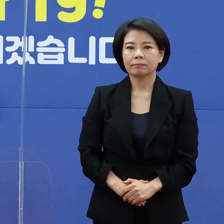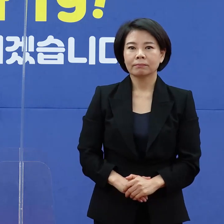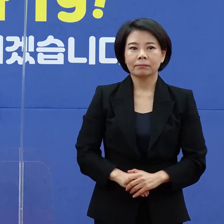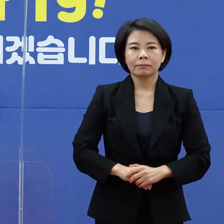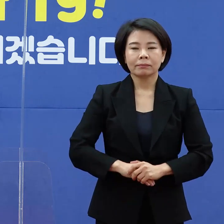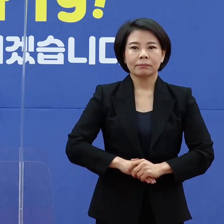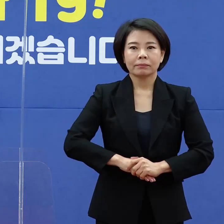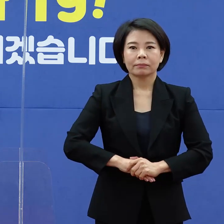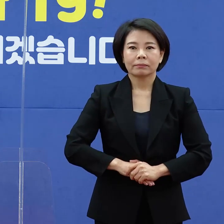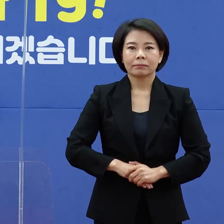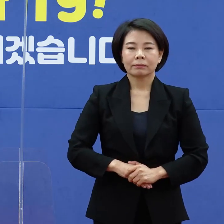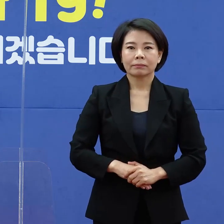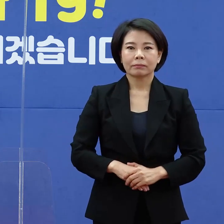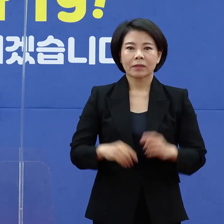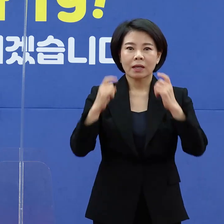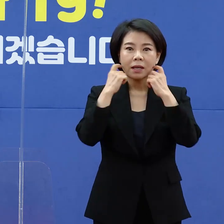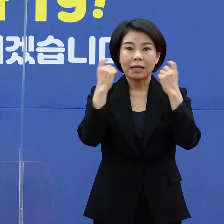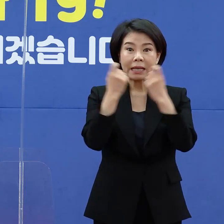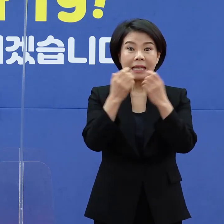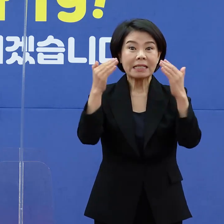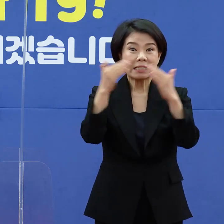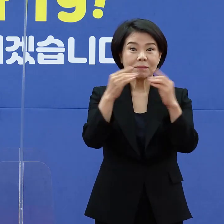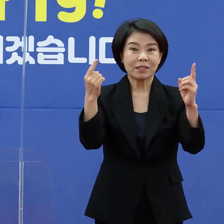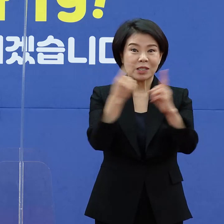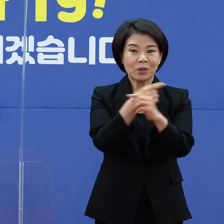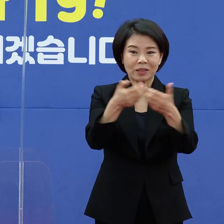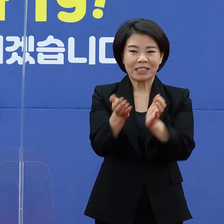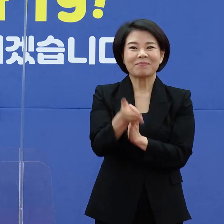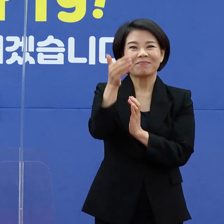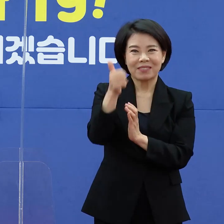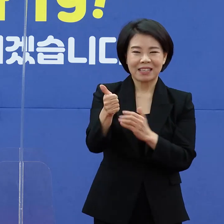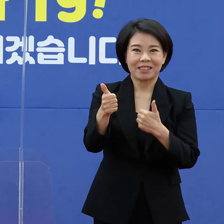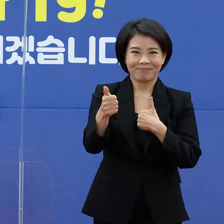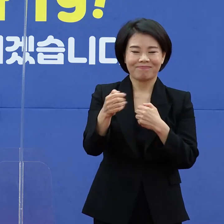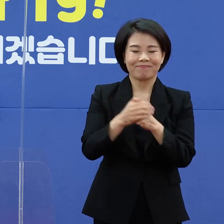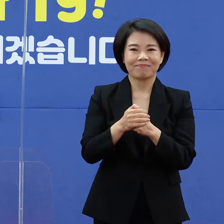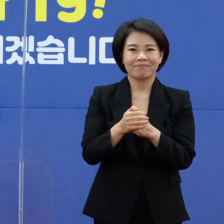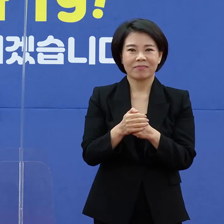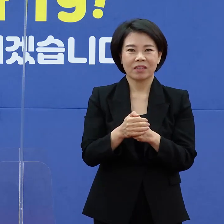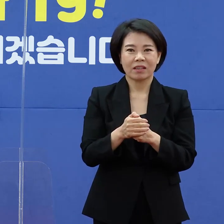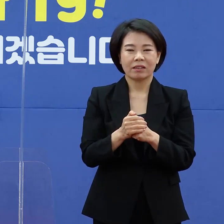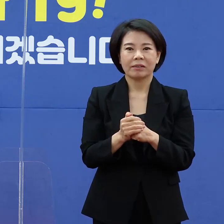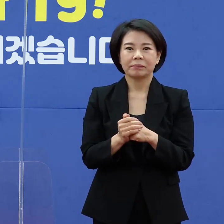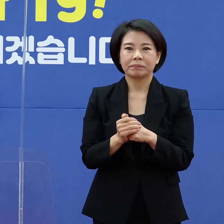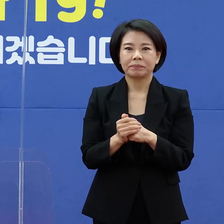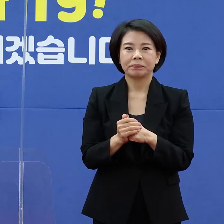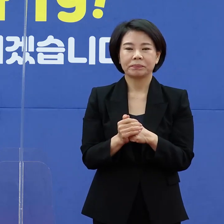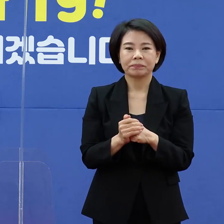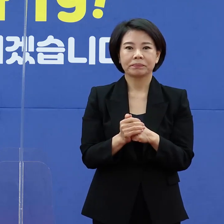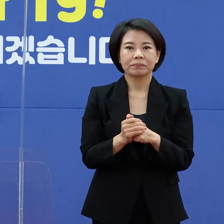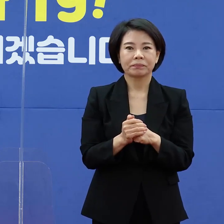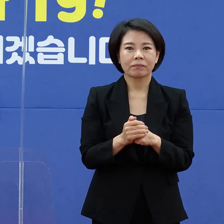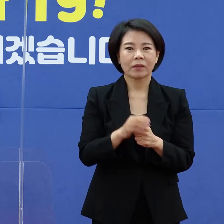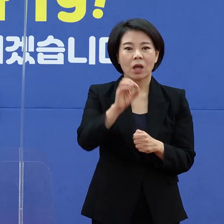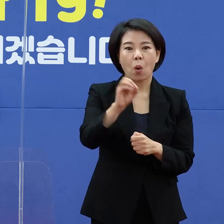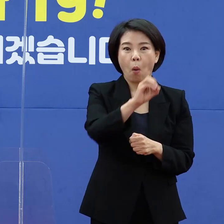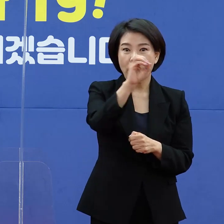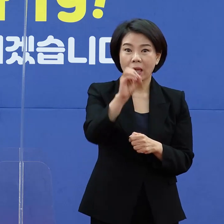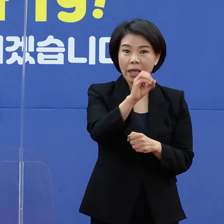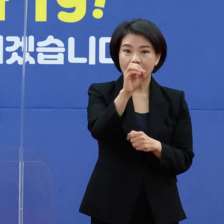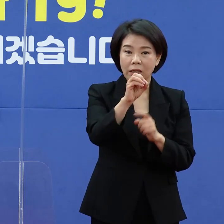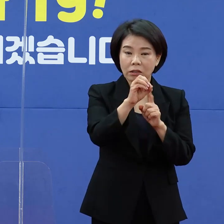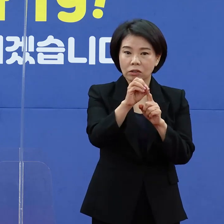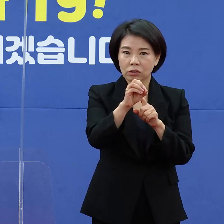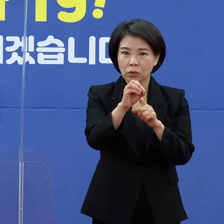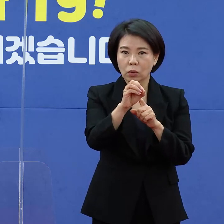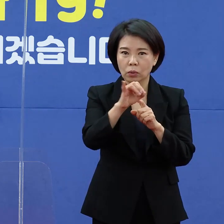네, 재택치료지원팀장 김미아입니다. 지금 현재 오미크론의 어떤